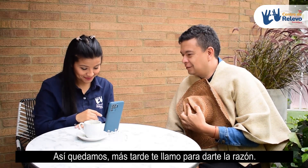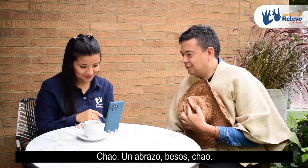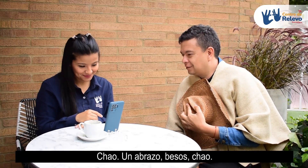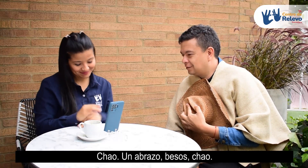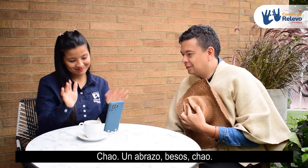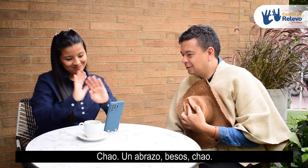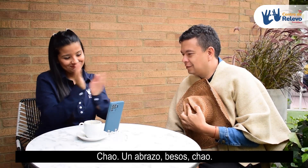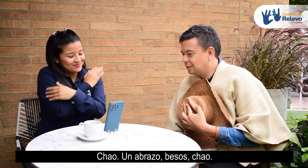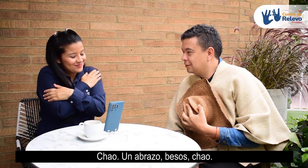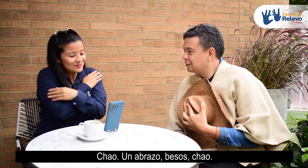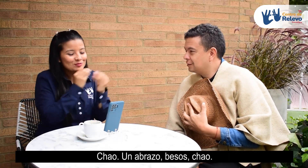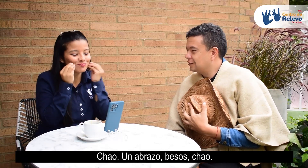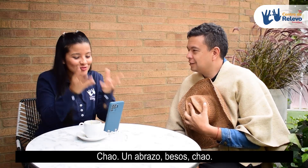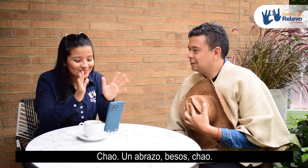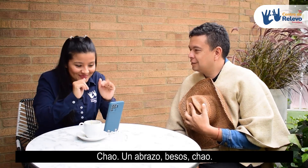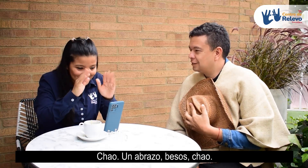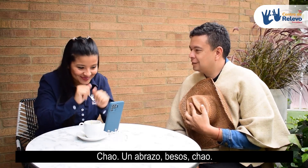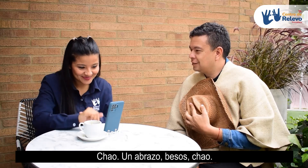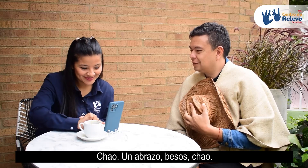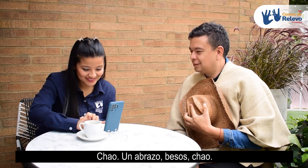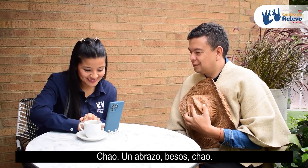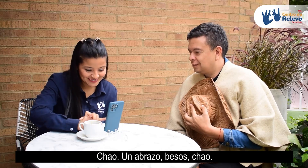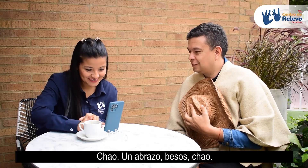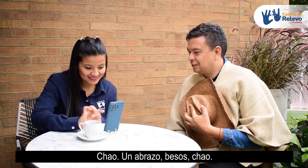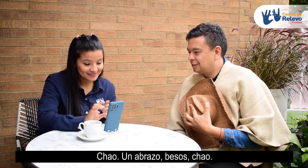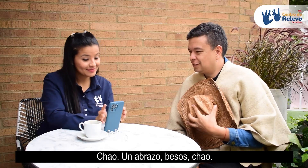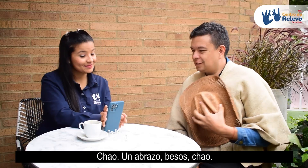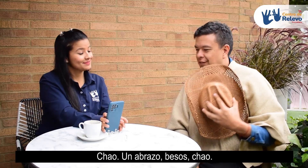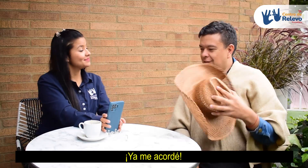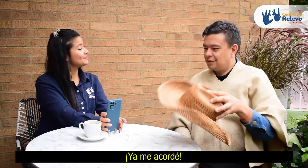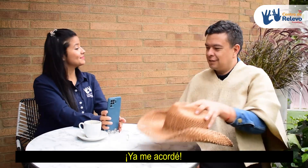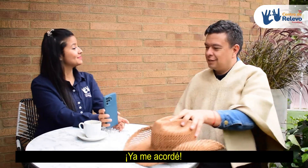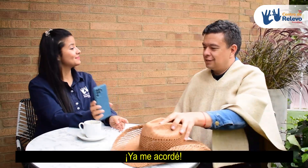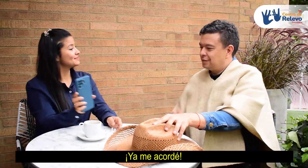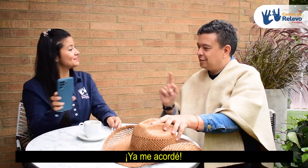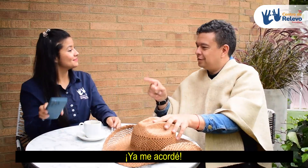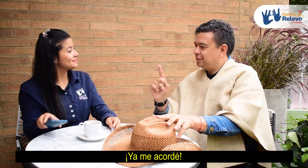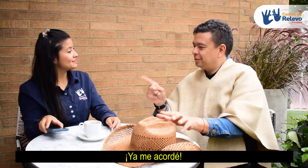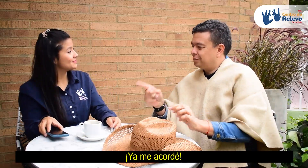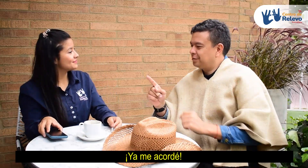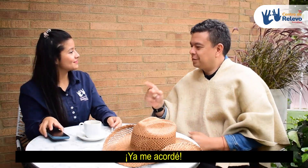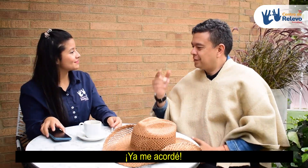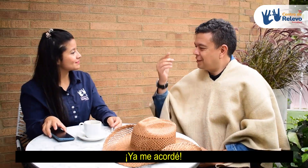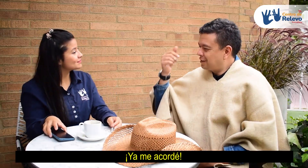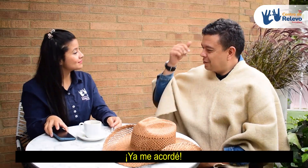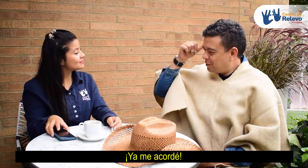Chao, un abrazo, besos, chao Ya me acordé